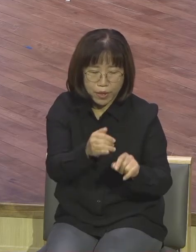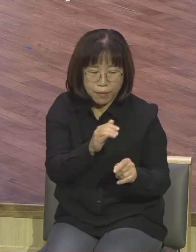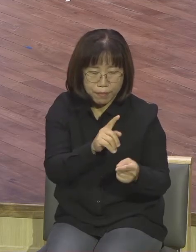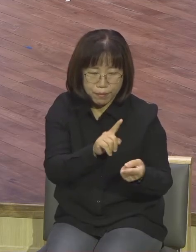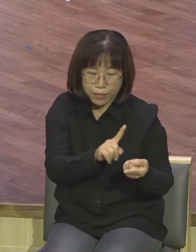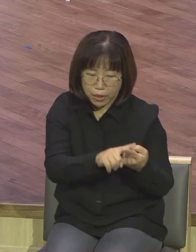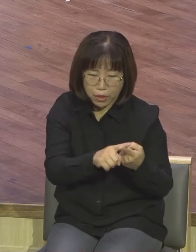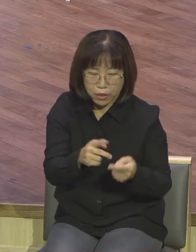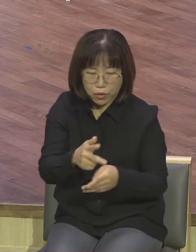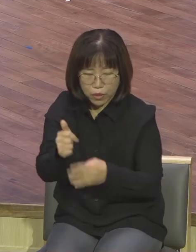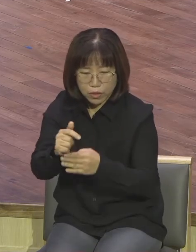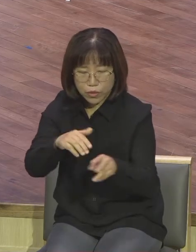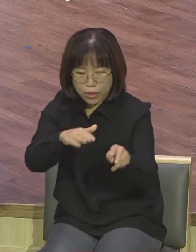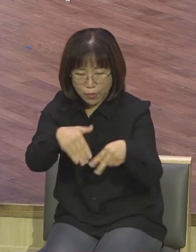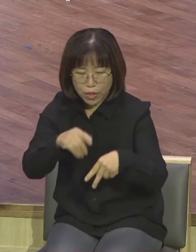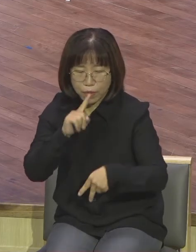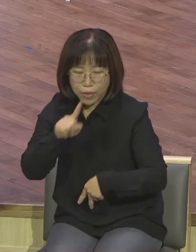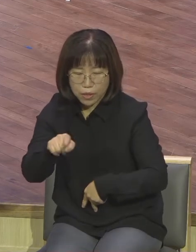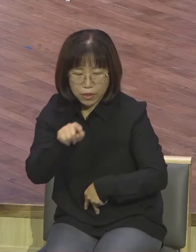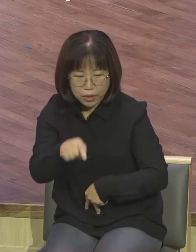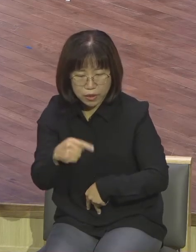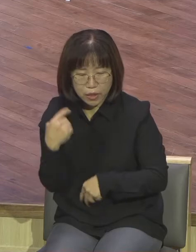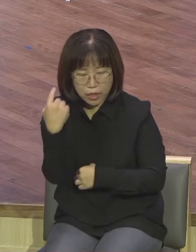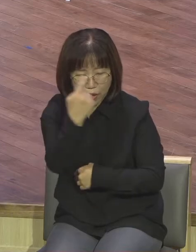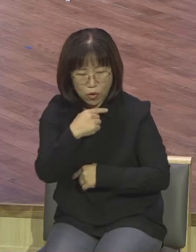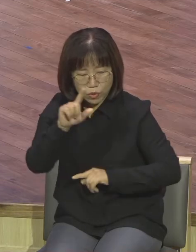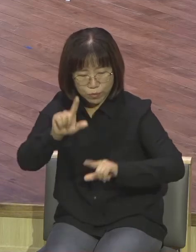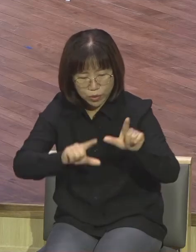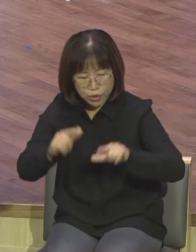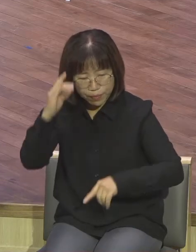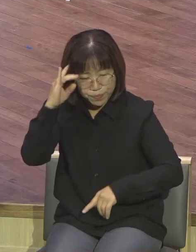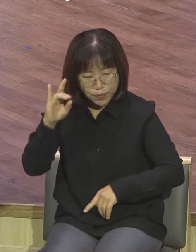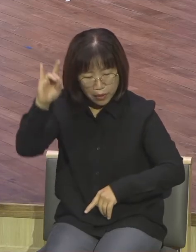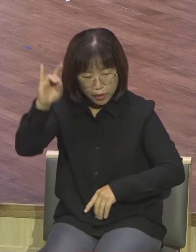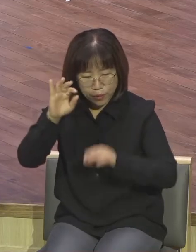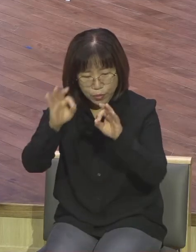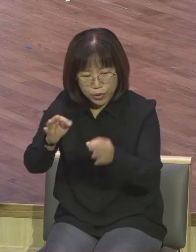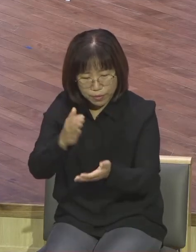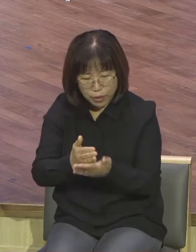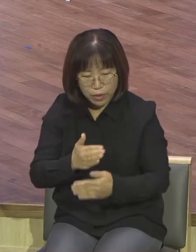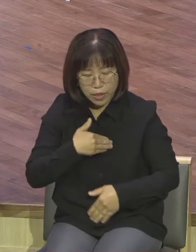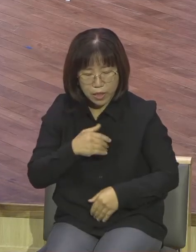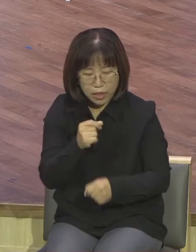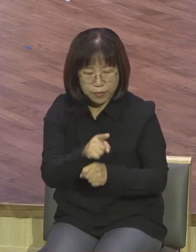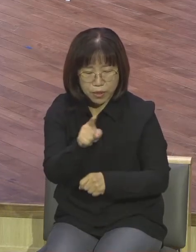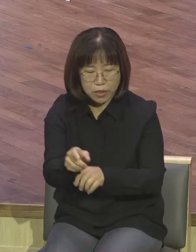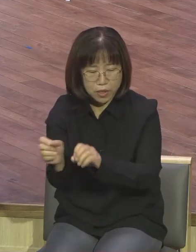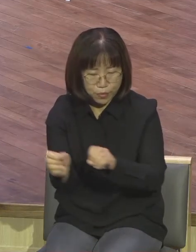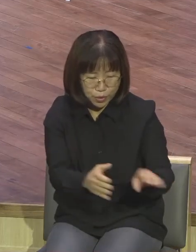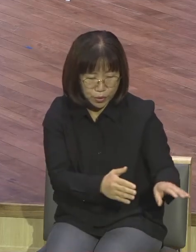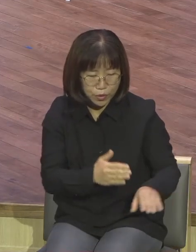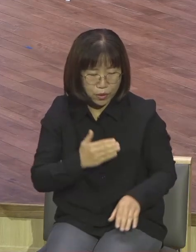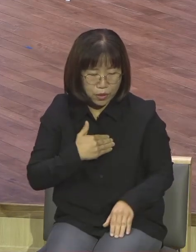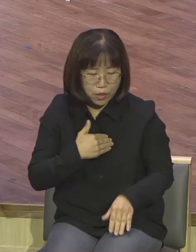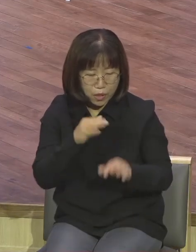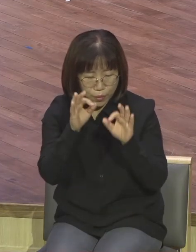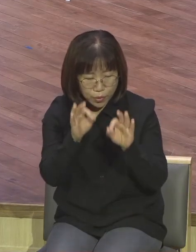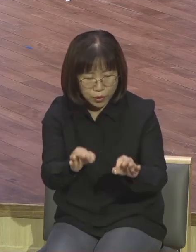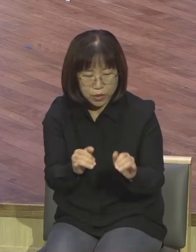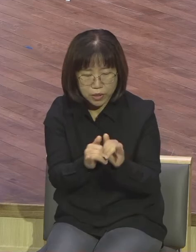여하께서 사무엘의 기르시되 그의 용모와 길을 보지 말라 내가 이미 그를 버렸노라 내가 보는